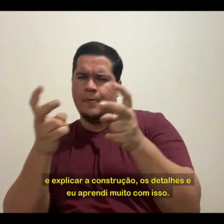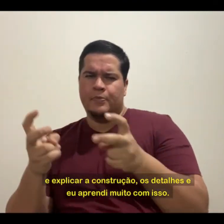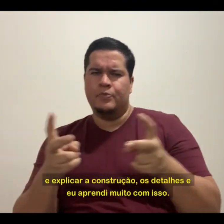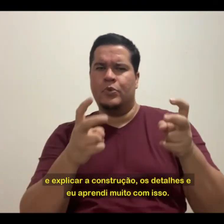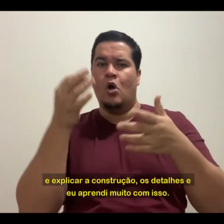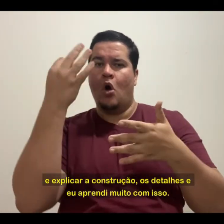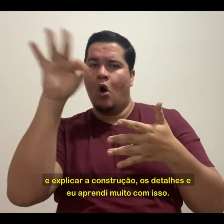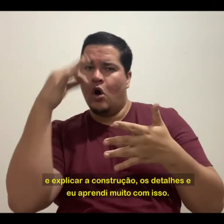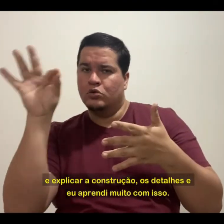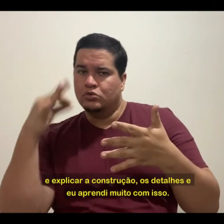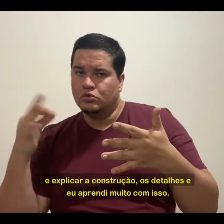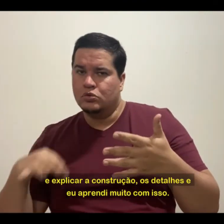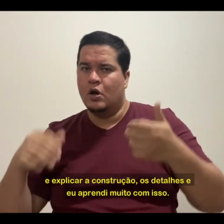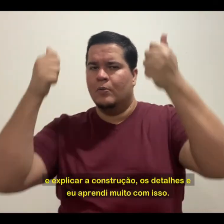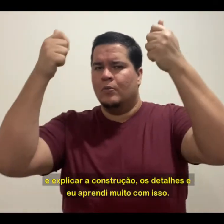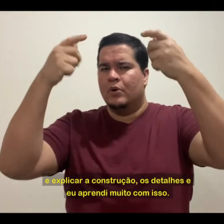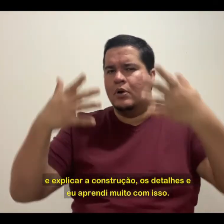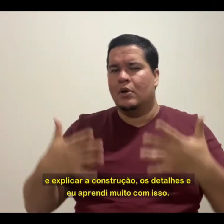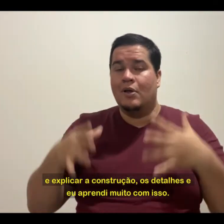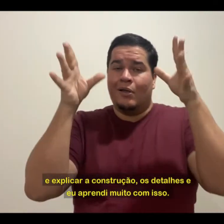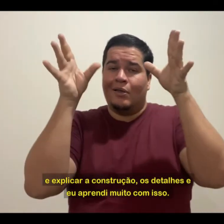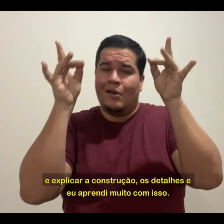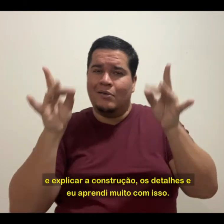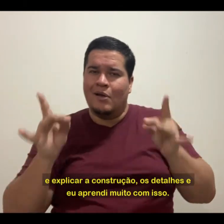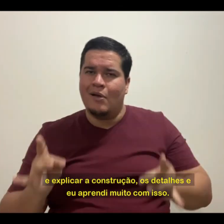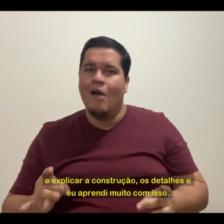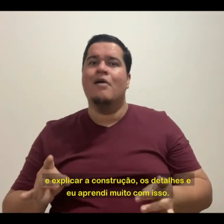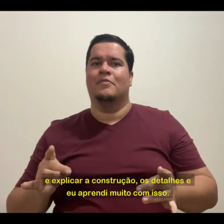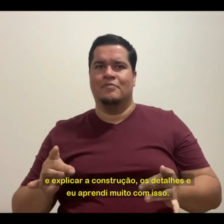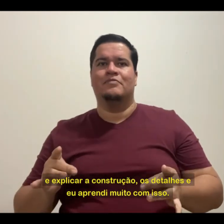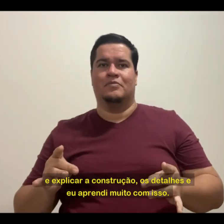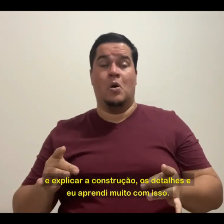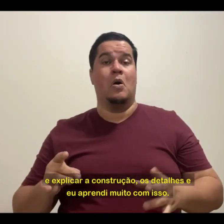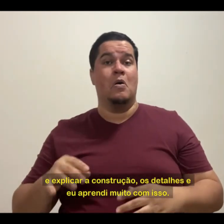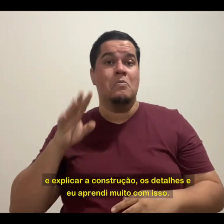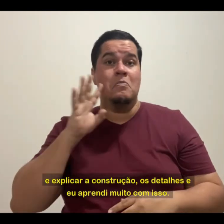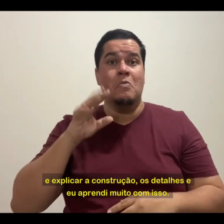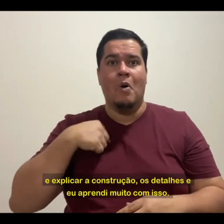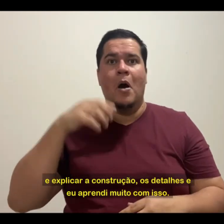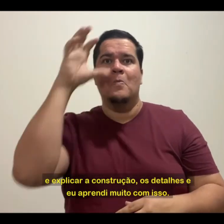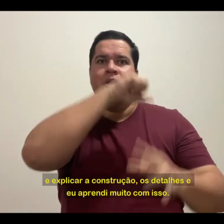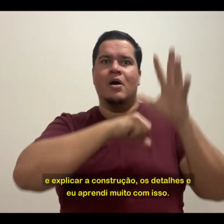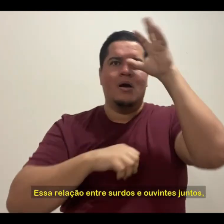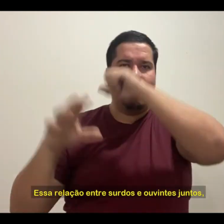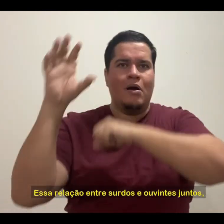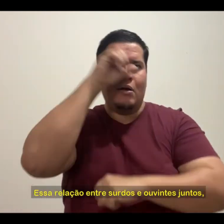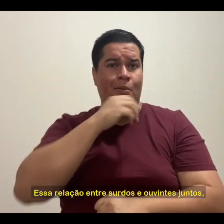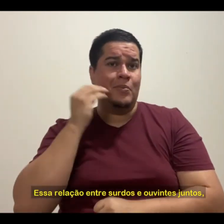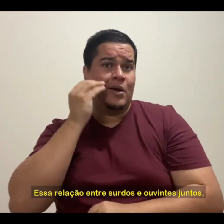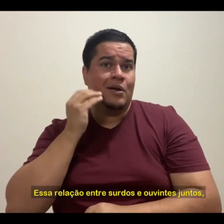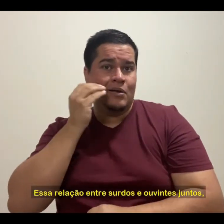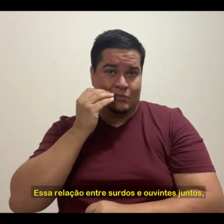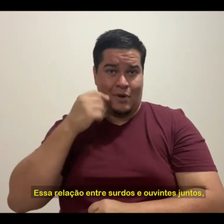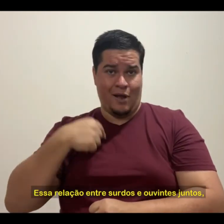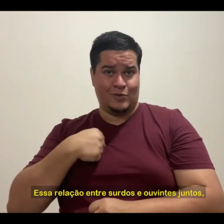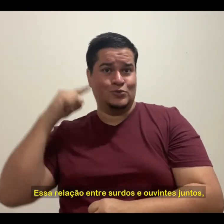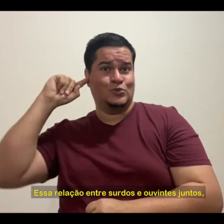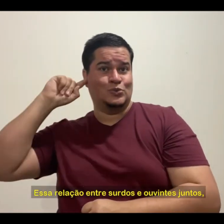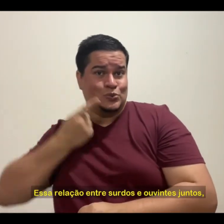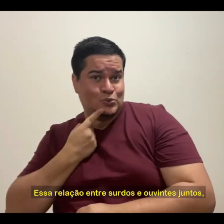e explicar a construção, os detalhes. E eu aprendi muito com isso. Essa relação entre surdos